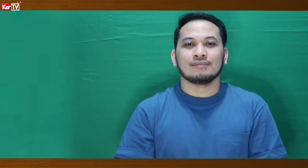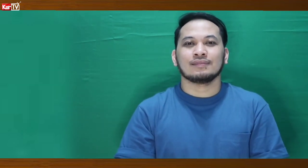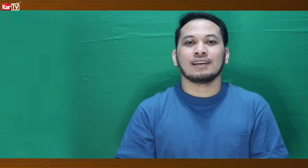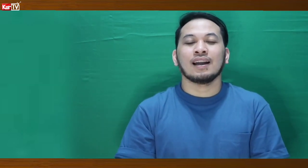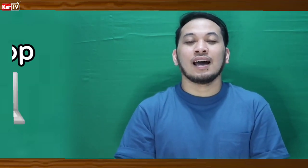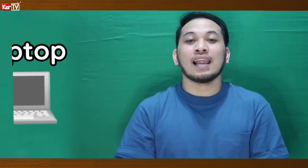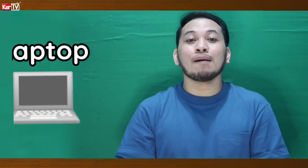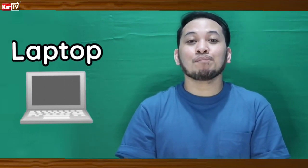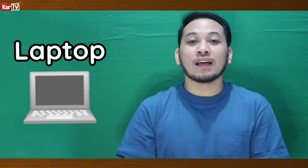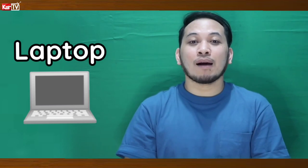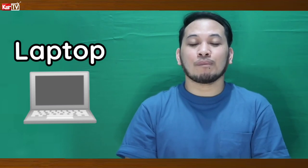Laptop